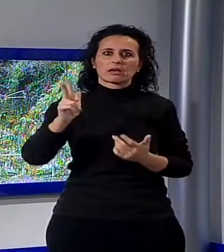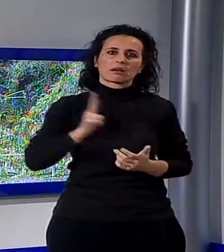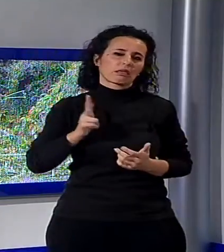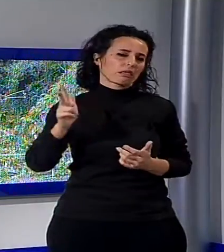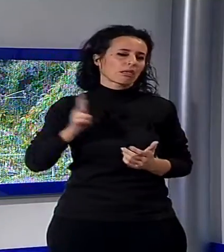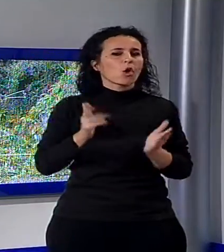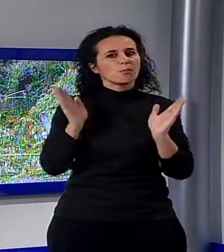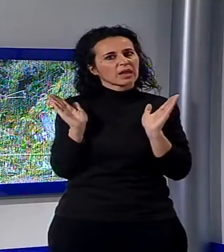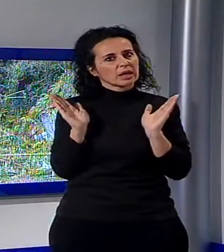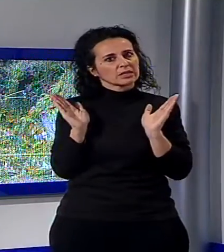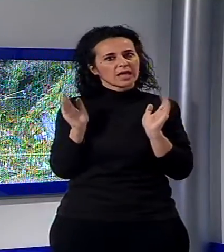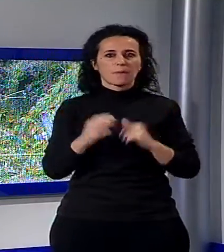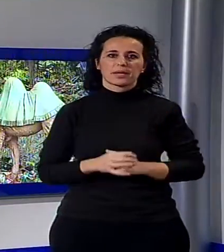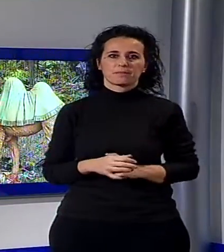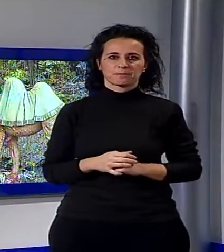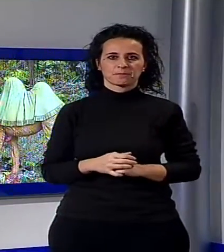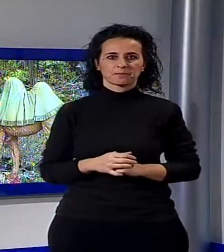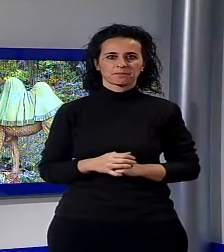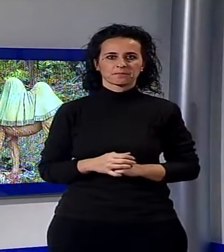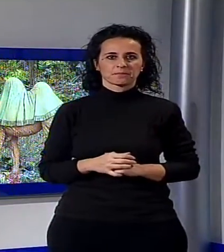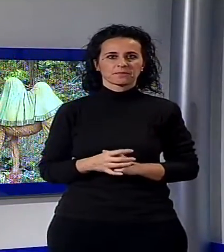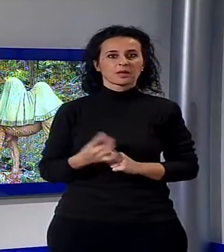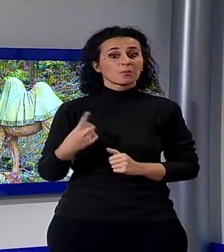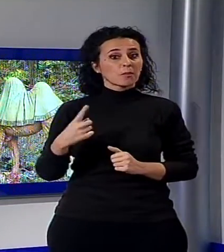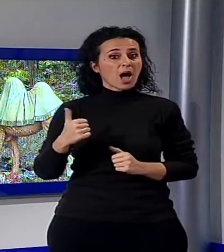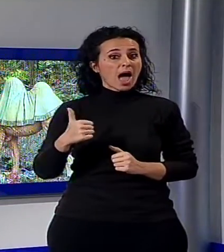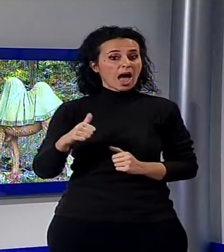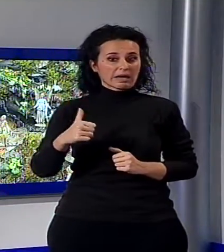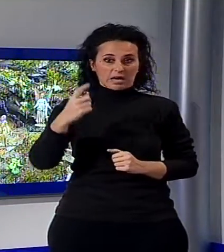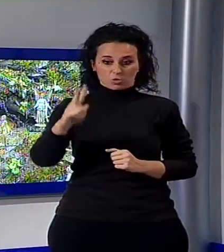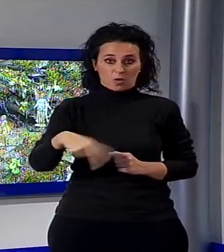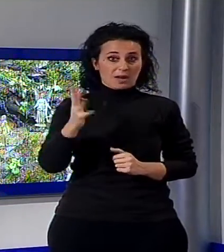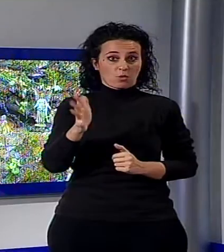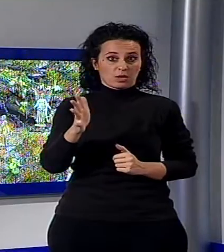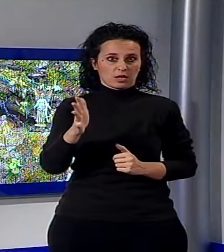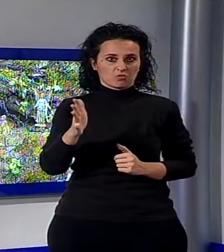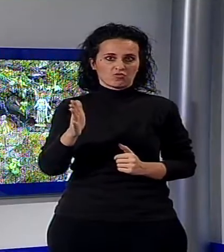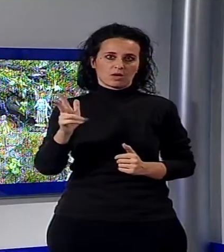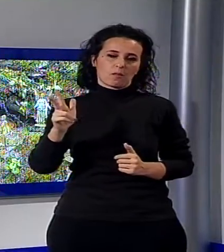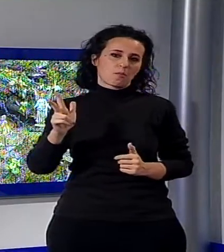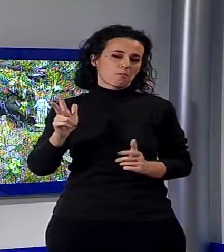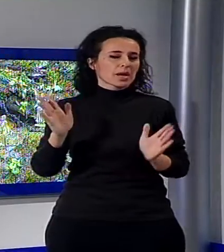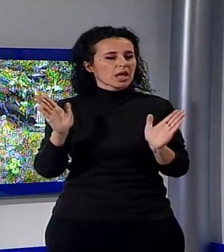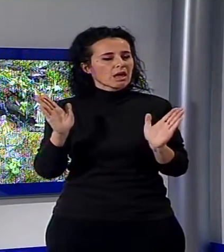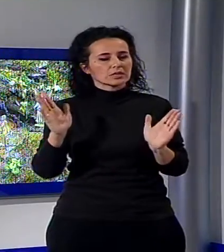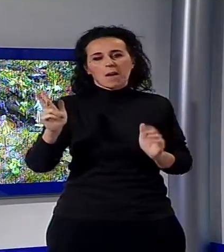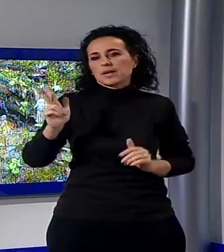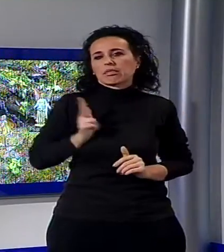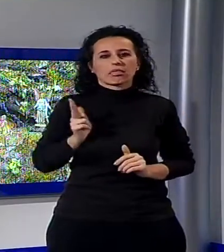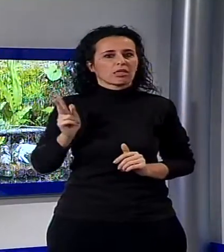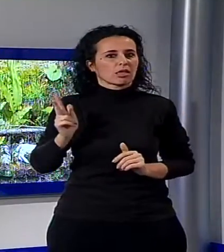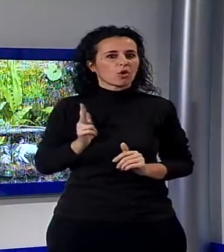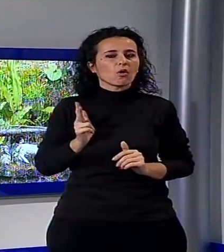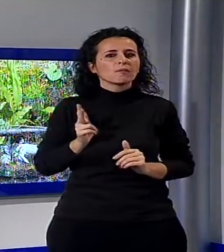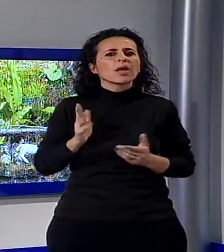Anche quest'anno Borgo Ammozzano si conferma terra di presepi d'eccellenza, vere e proprie opere d